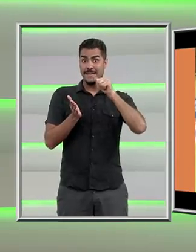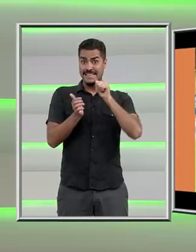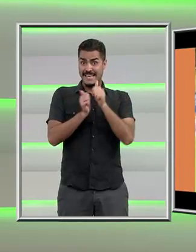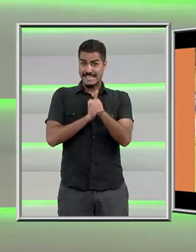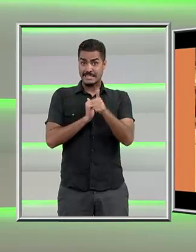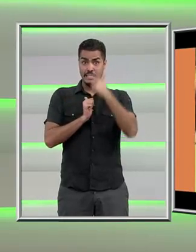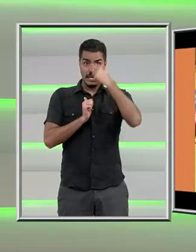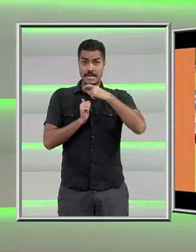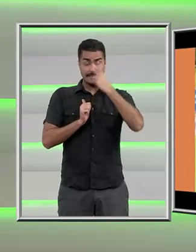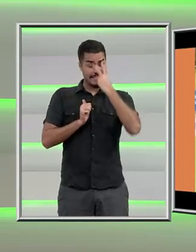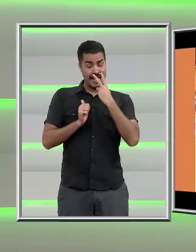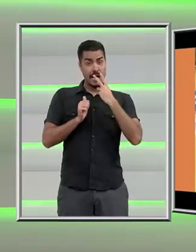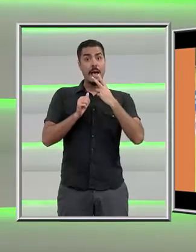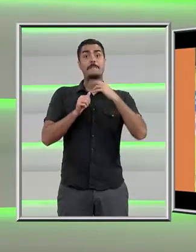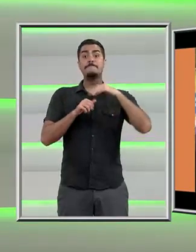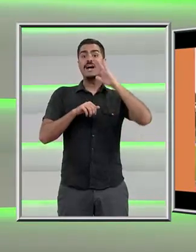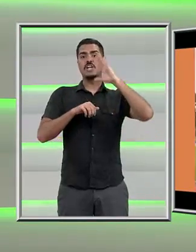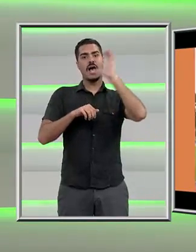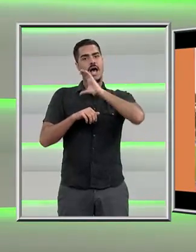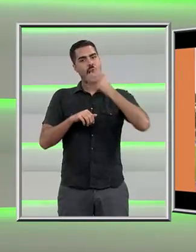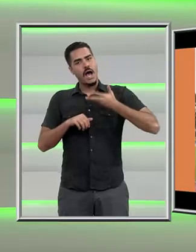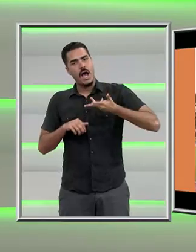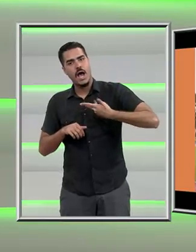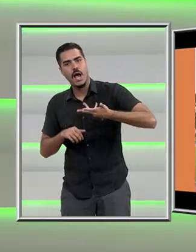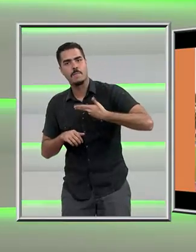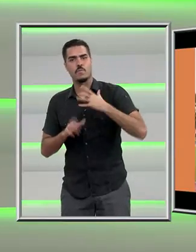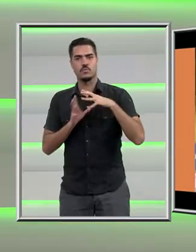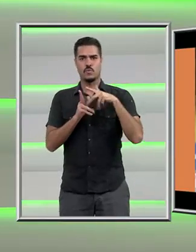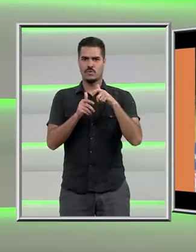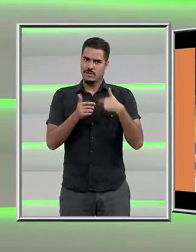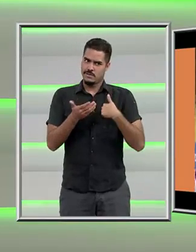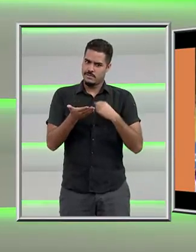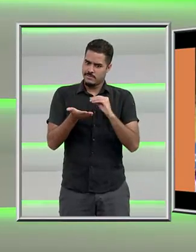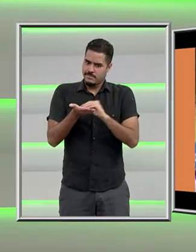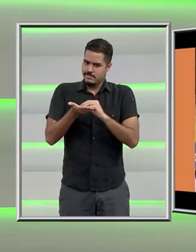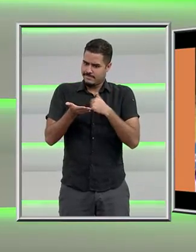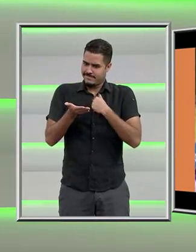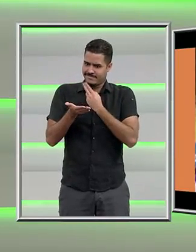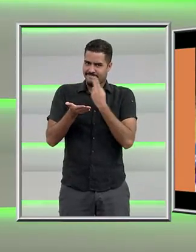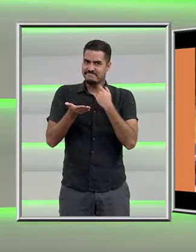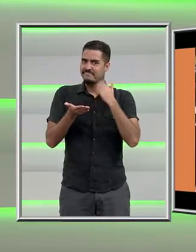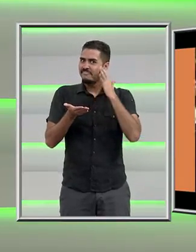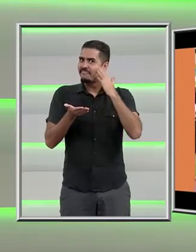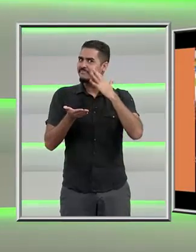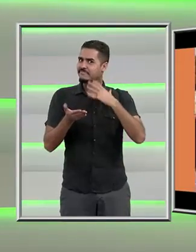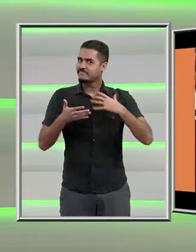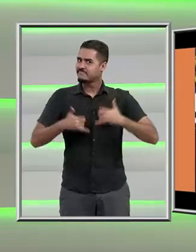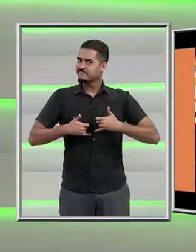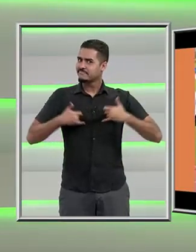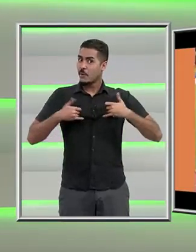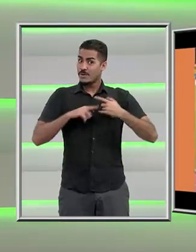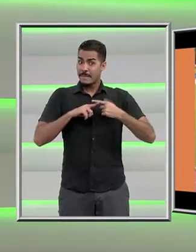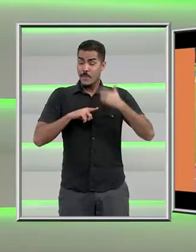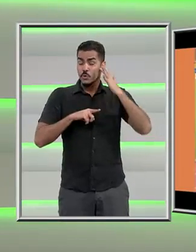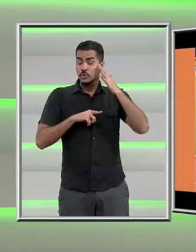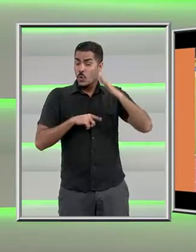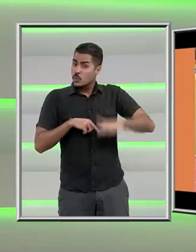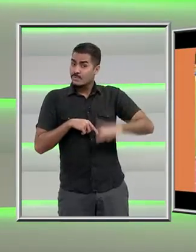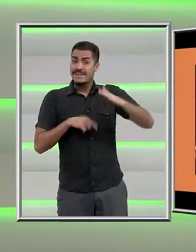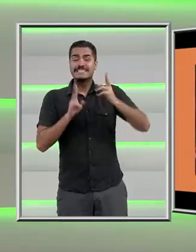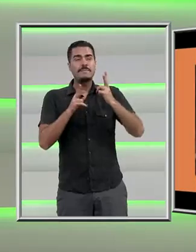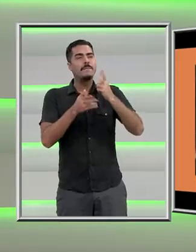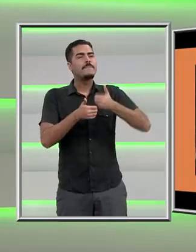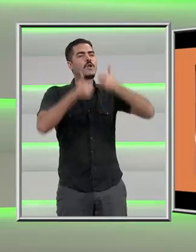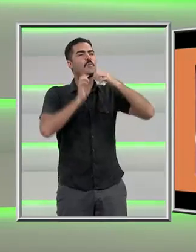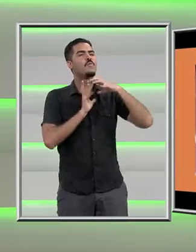maior título e uma experiência singular, já que desde criança eu sempre sonhei em ser a melhor do mundo em alguma